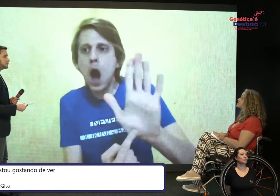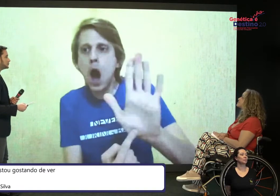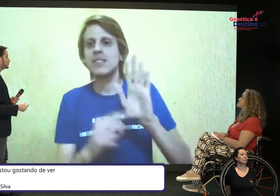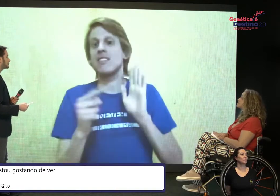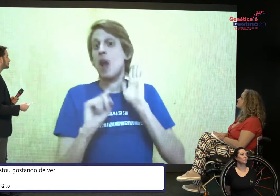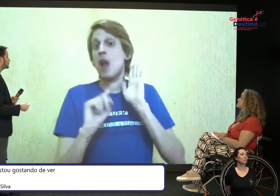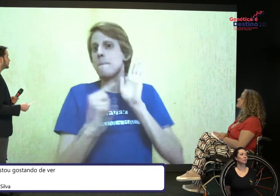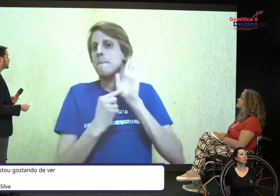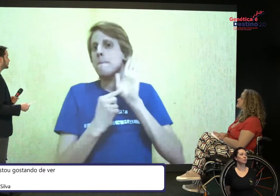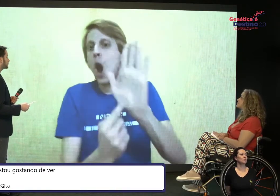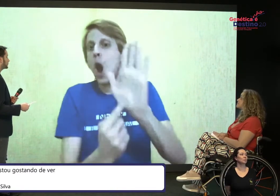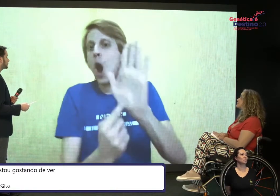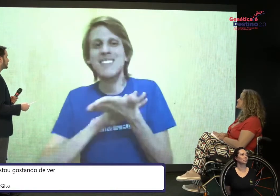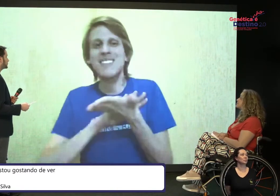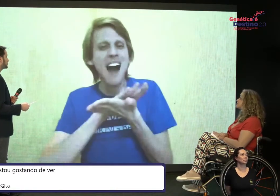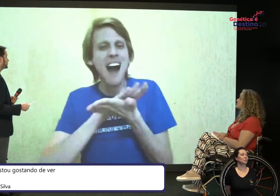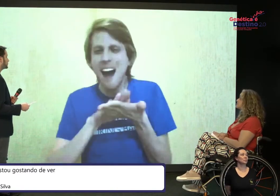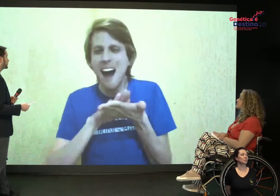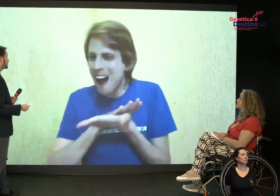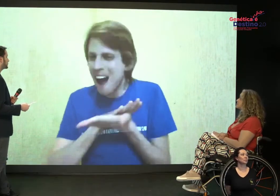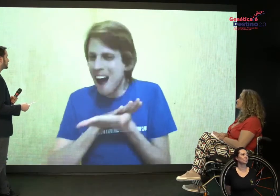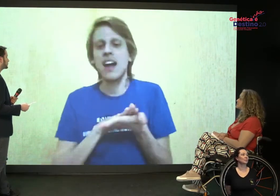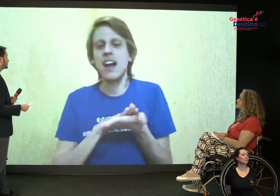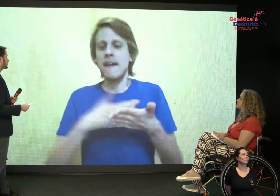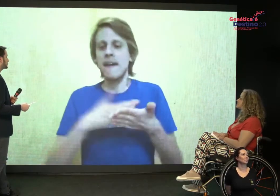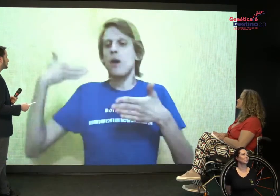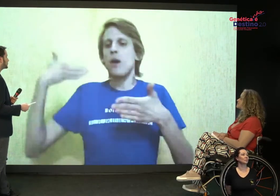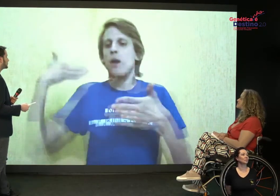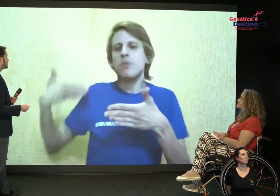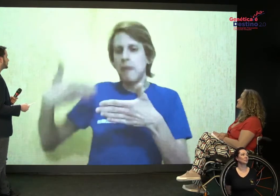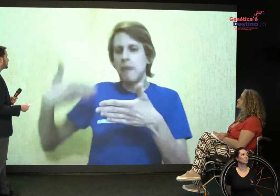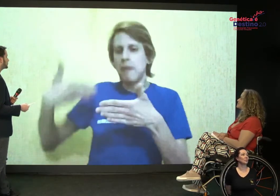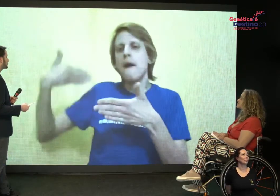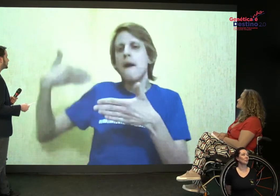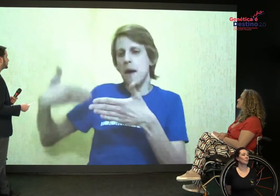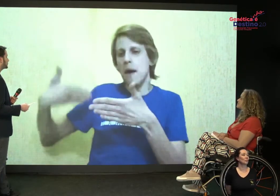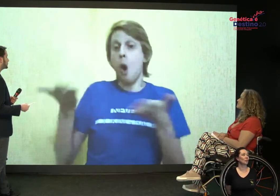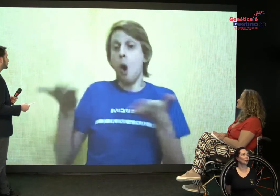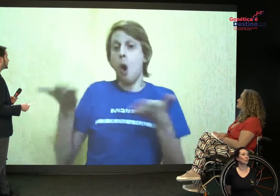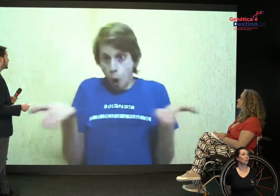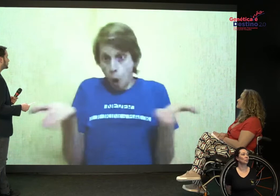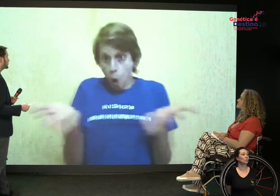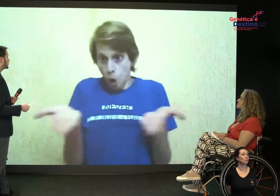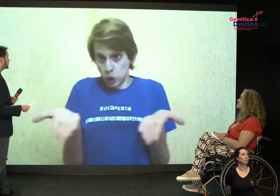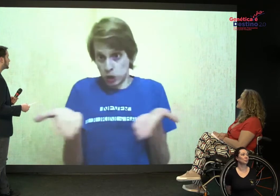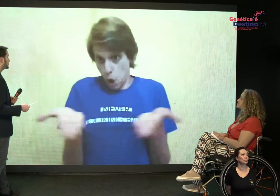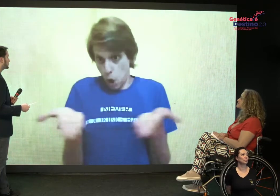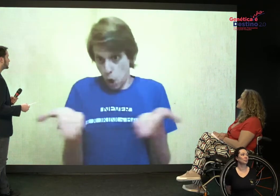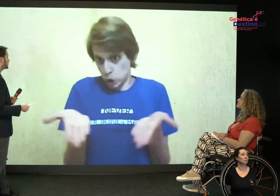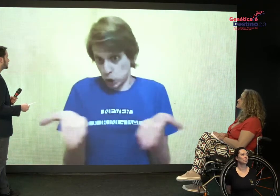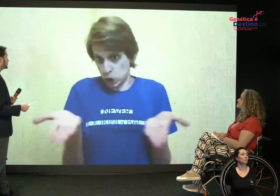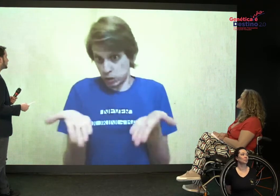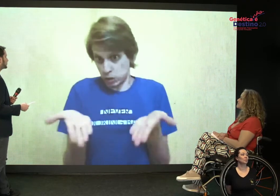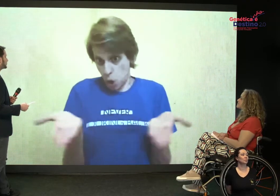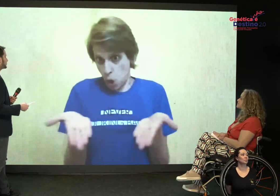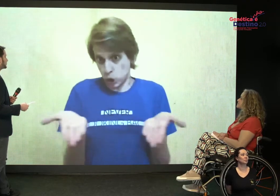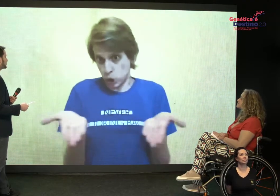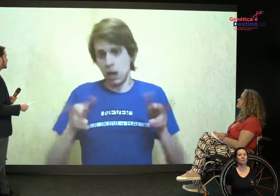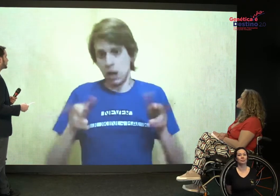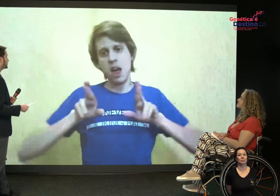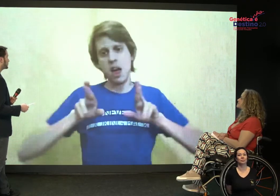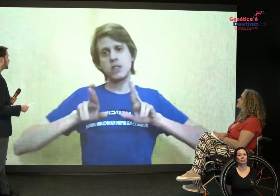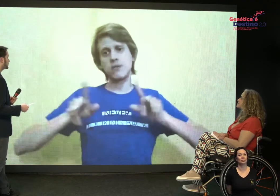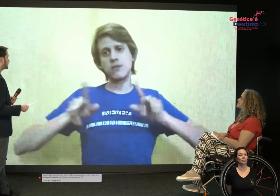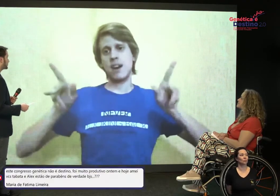para mostrar e fazer, mostrar, ter visibilidade. E aí, com o contexto veio vindo que hoje,